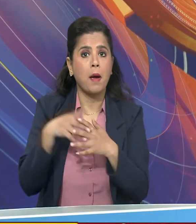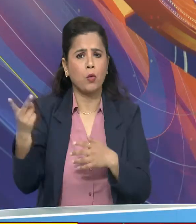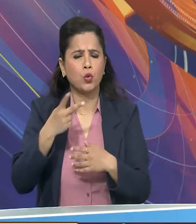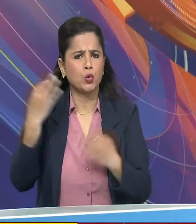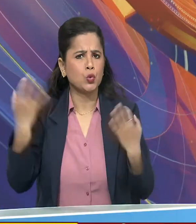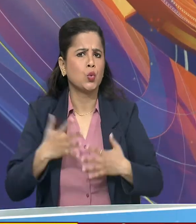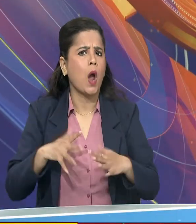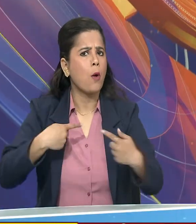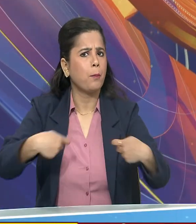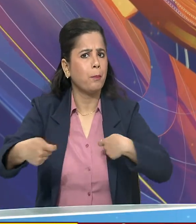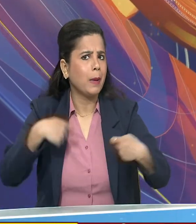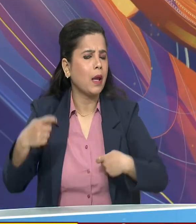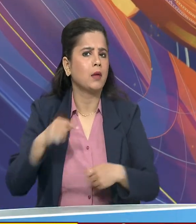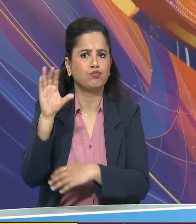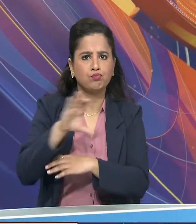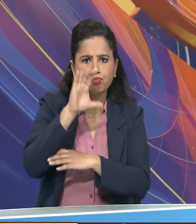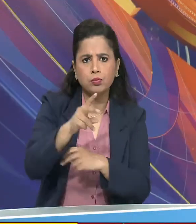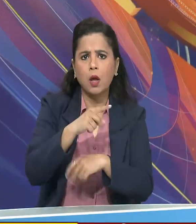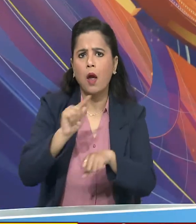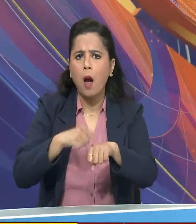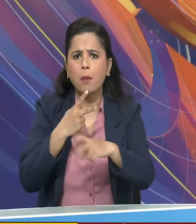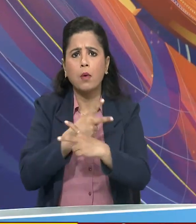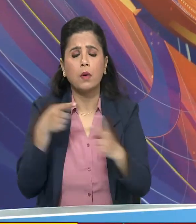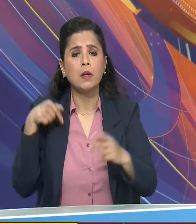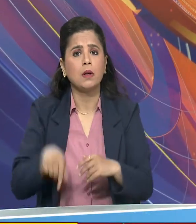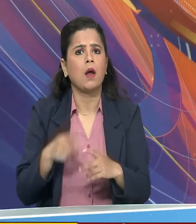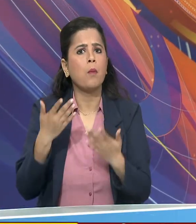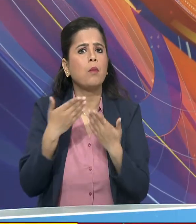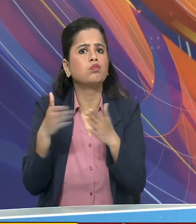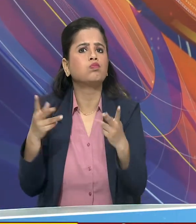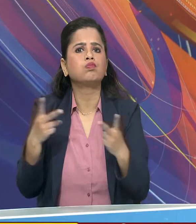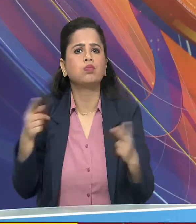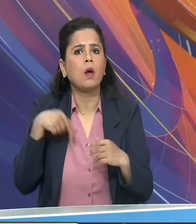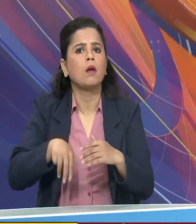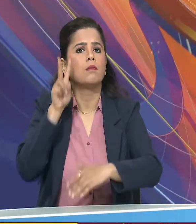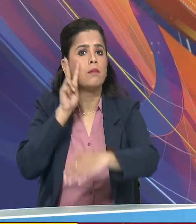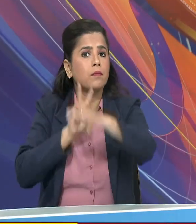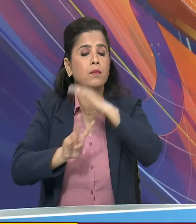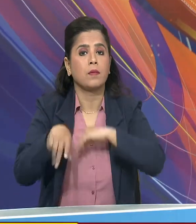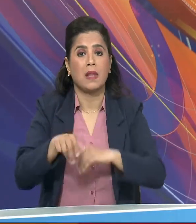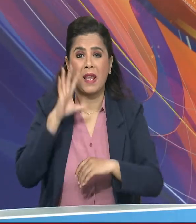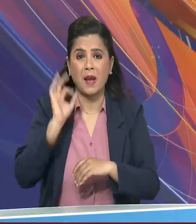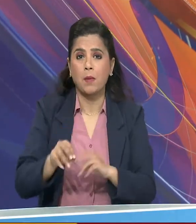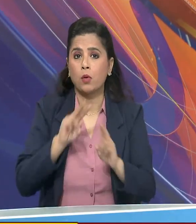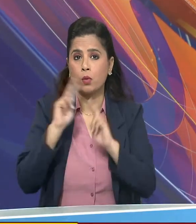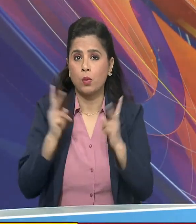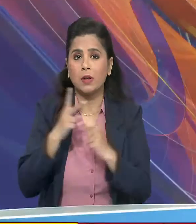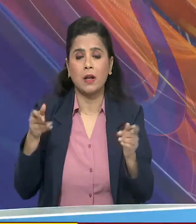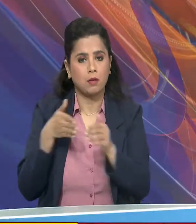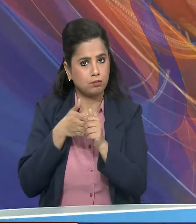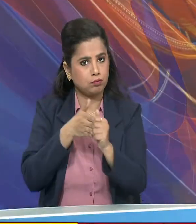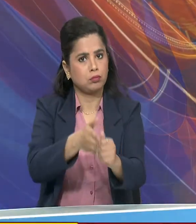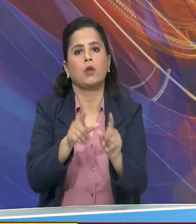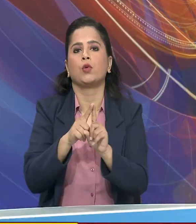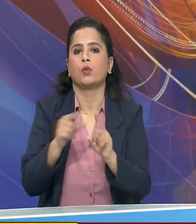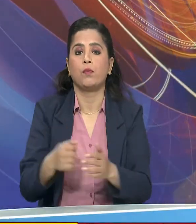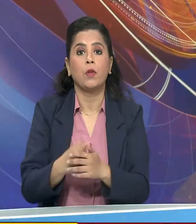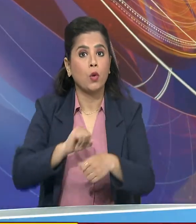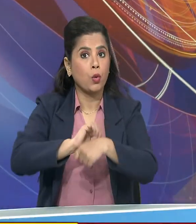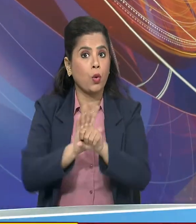निवेश के अफसरों को खोलने पर खेंडरित विश्रिकोंड के साथ प्रमुख बैठकों की अध्यक्षिता करेंगी